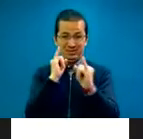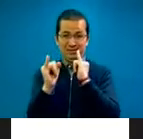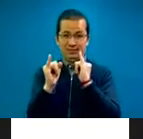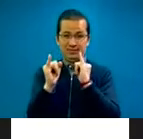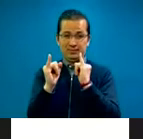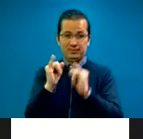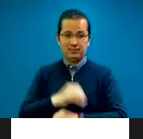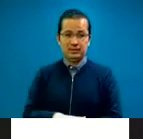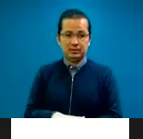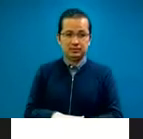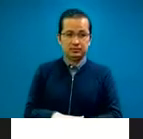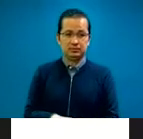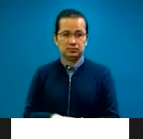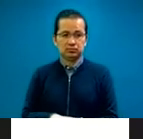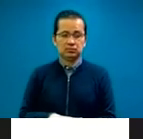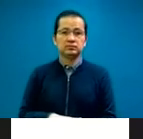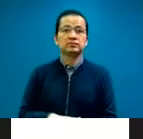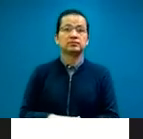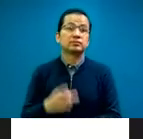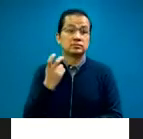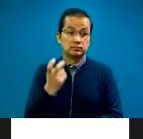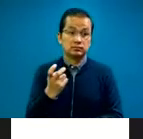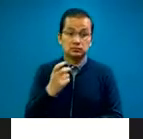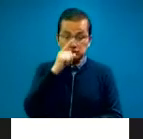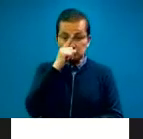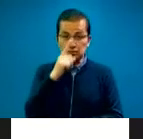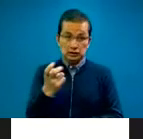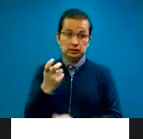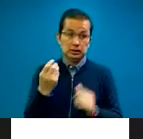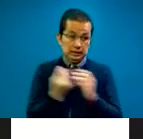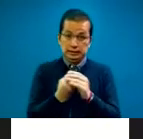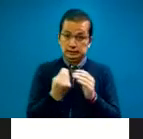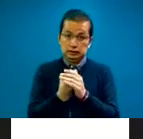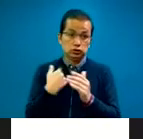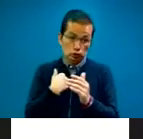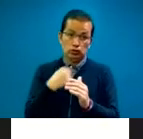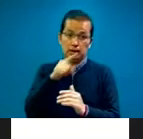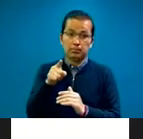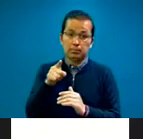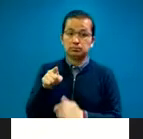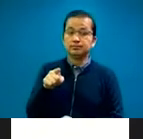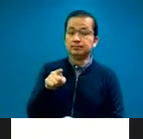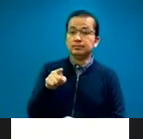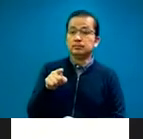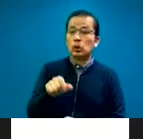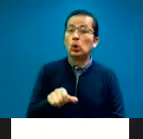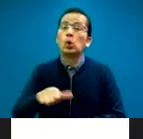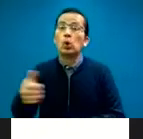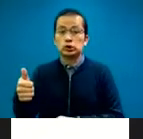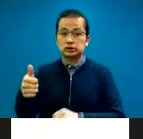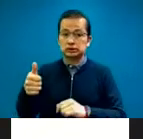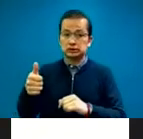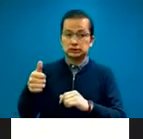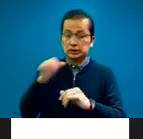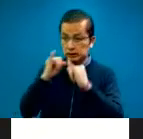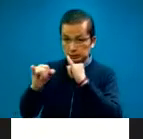Y eso lo he compartido mis clases, las he compartido con otras personas que se dedican